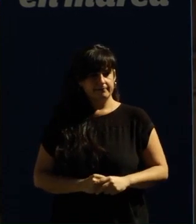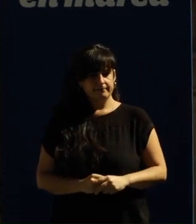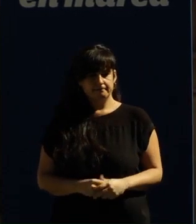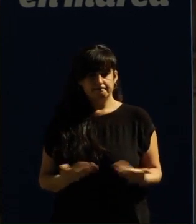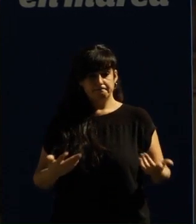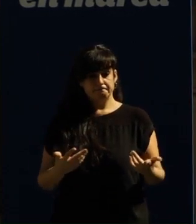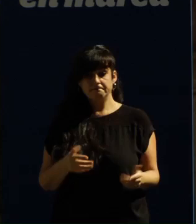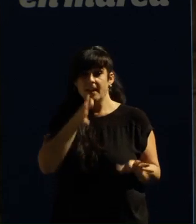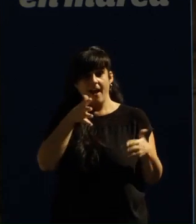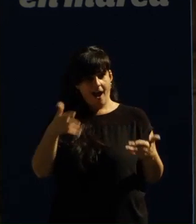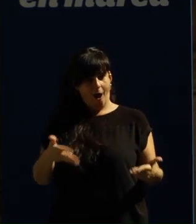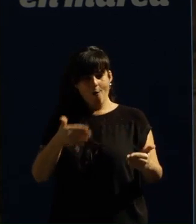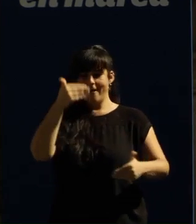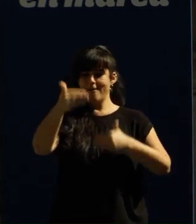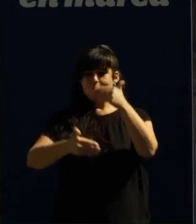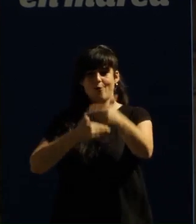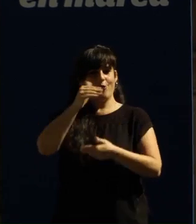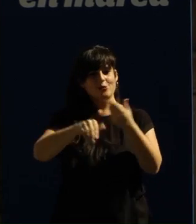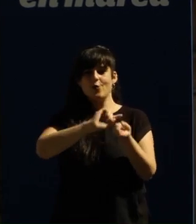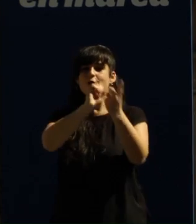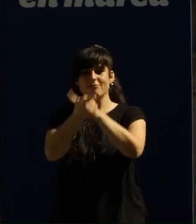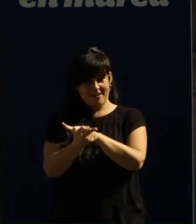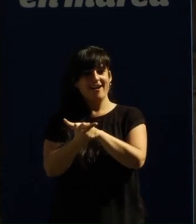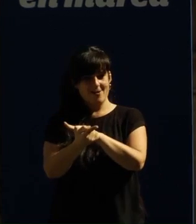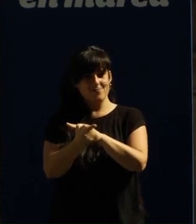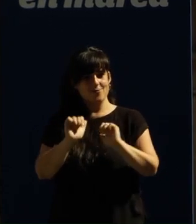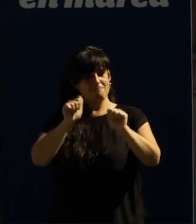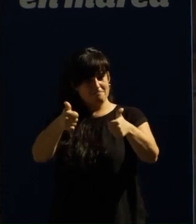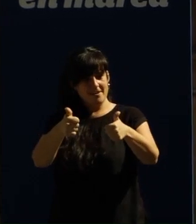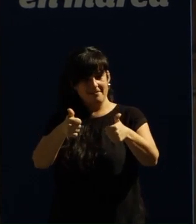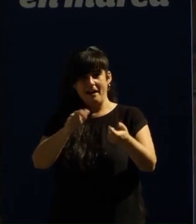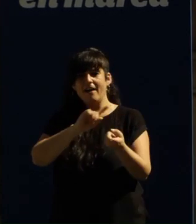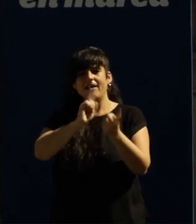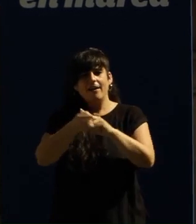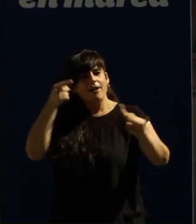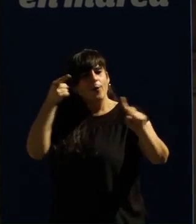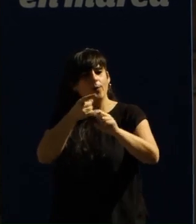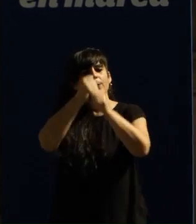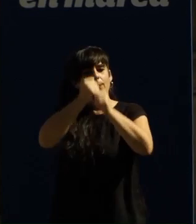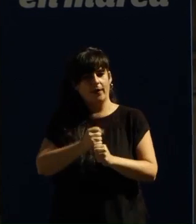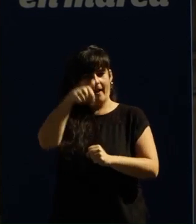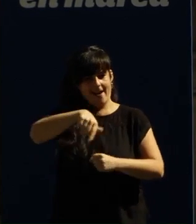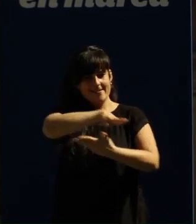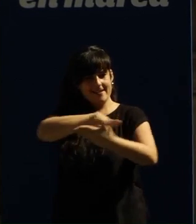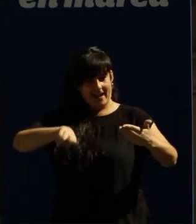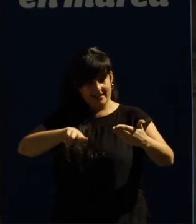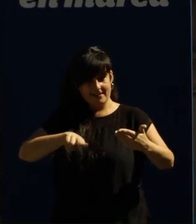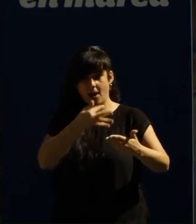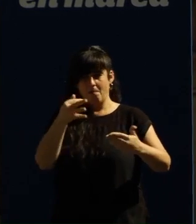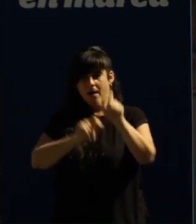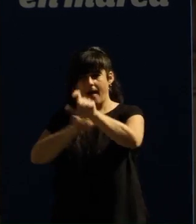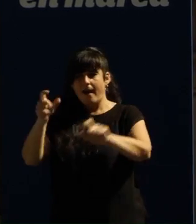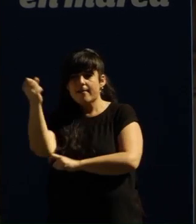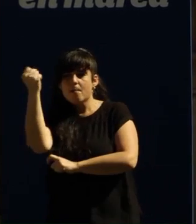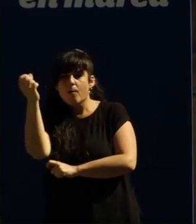Hai un proceso de cambio en marcha que sai irreversible O cambio veu para quedarse O que se dirime estes días en Galicia e se os poderosos van